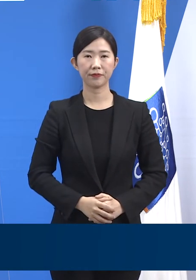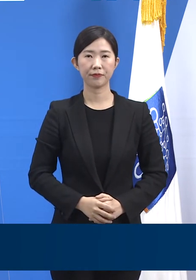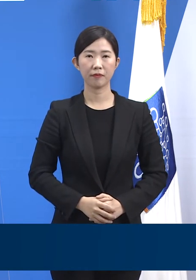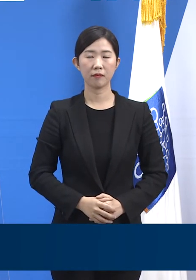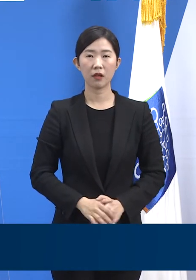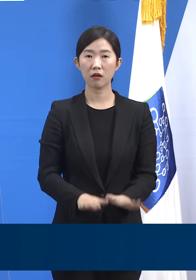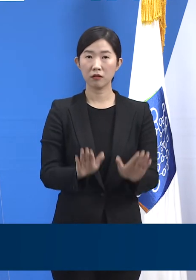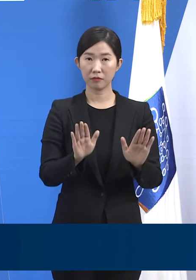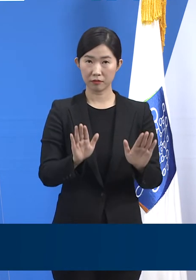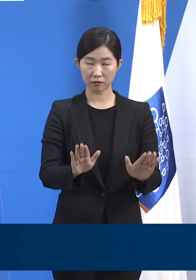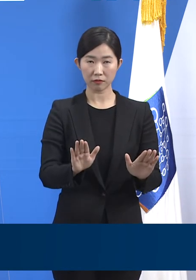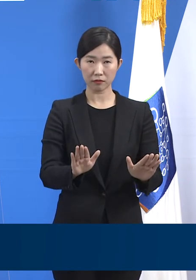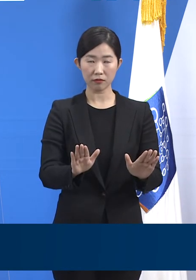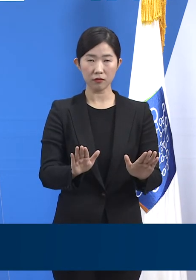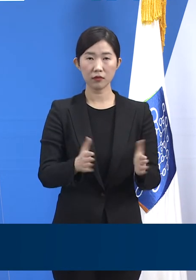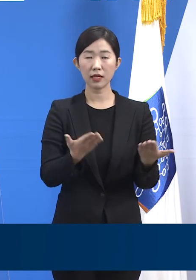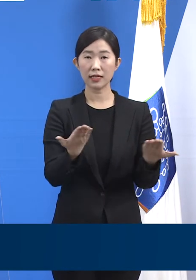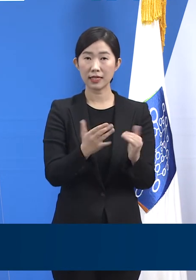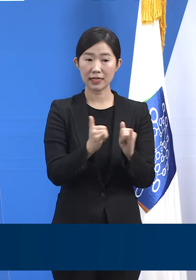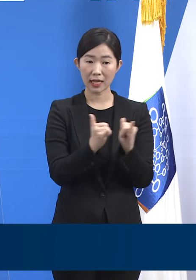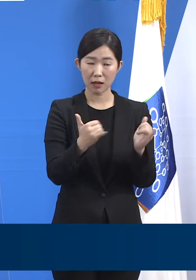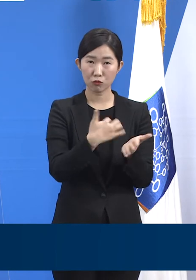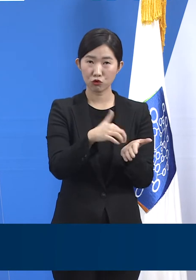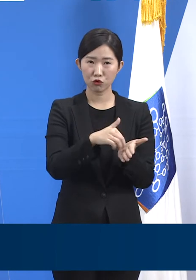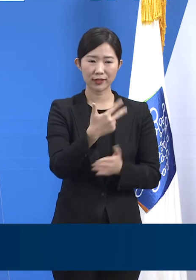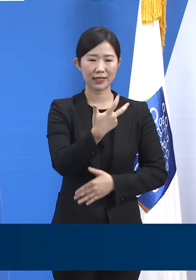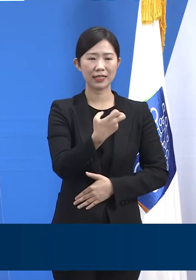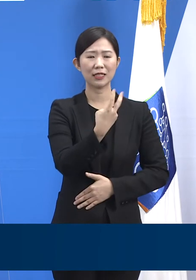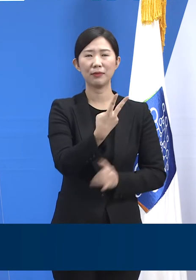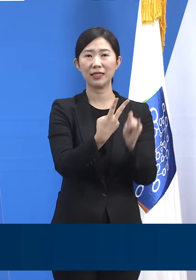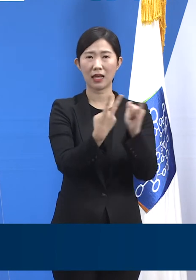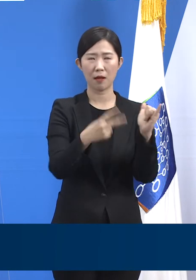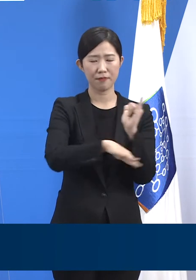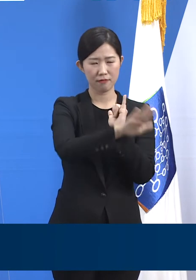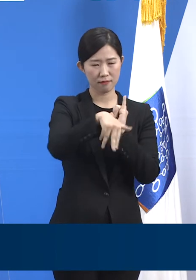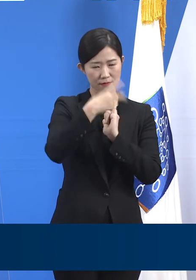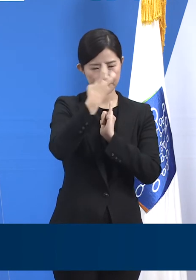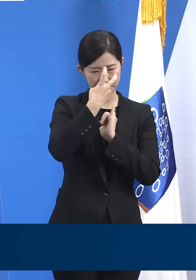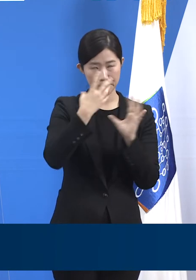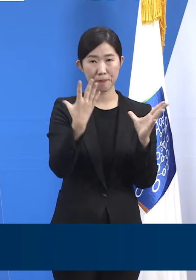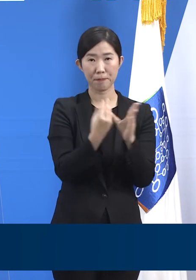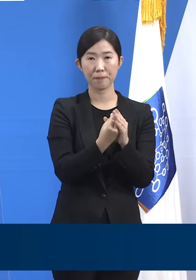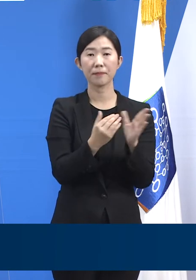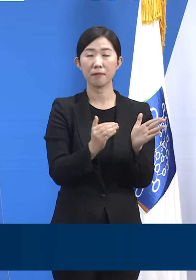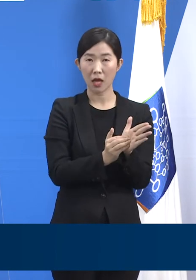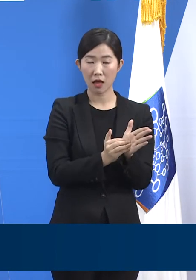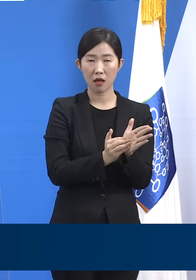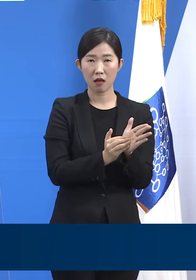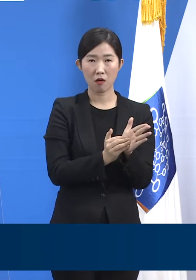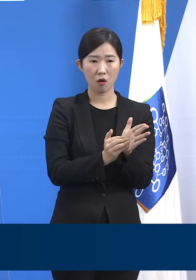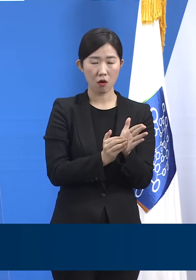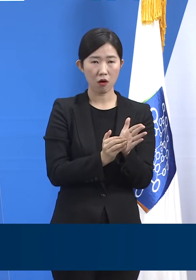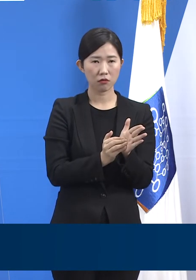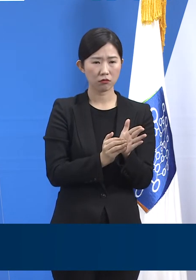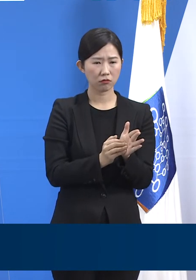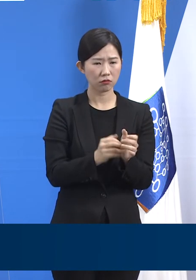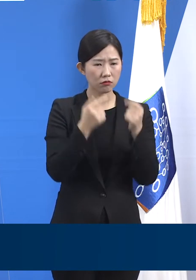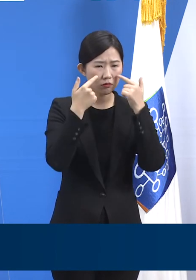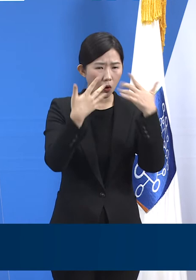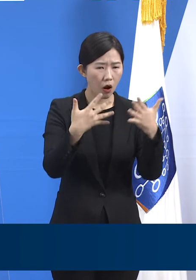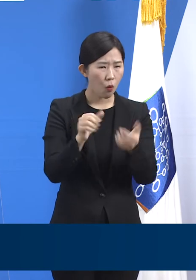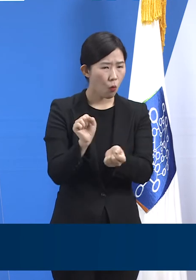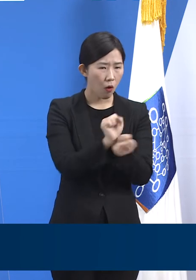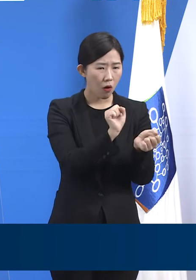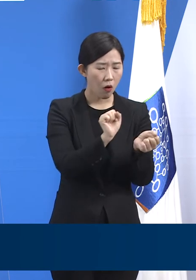현재 직원 72명에 대해서 검사를 완료하였고 정확한 확진 경로 파악을 위해 심층 역학